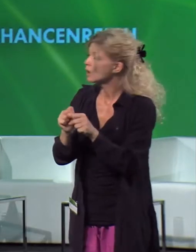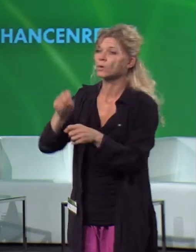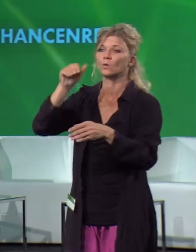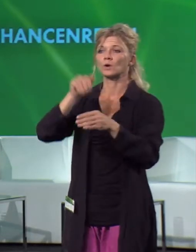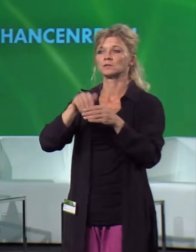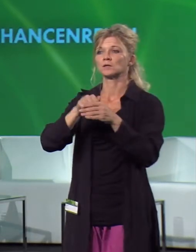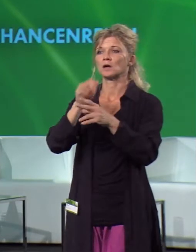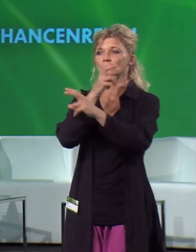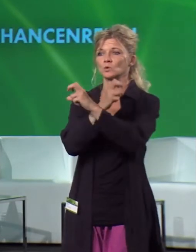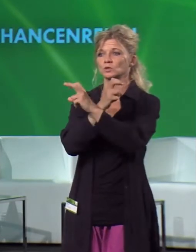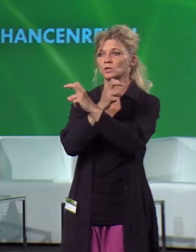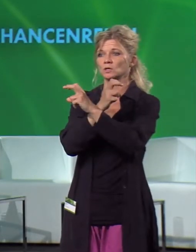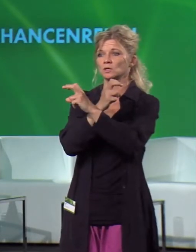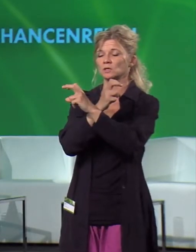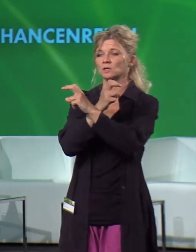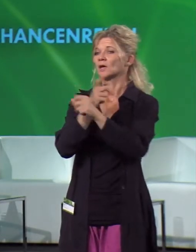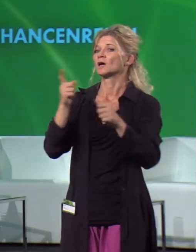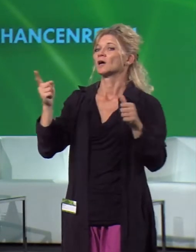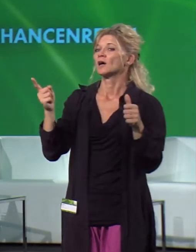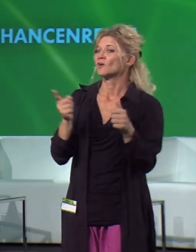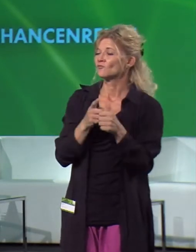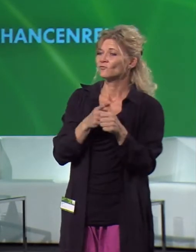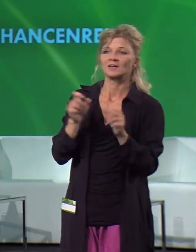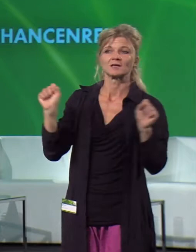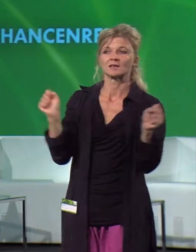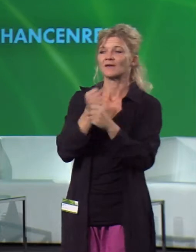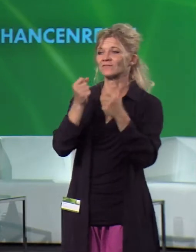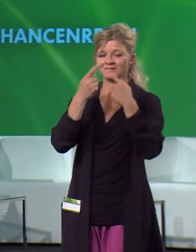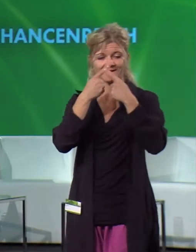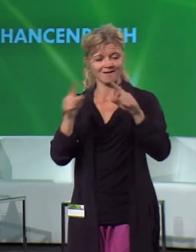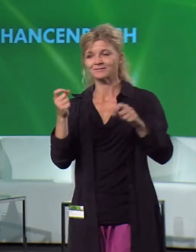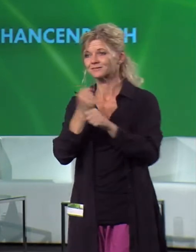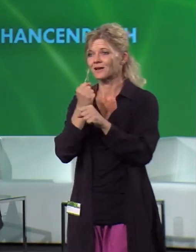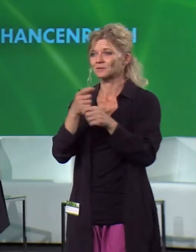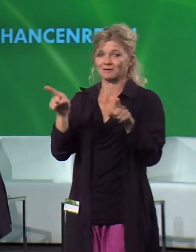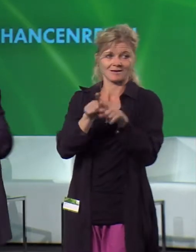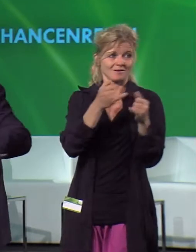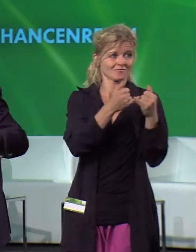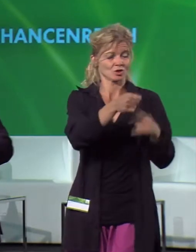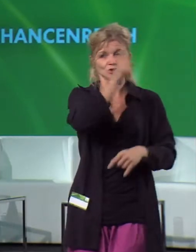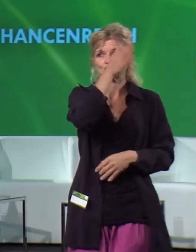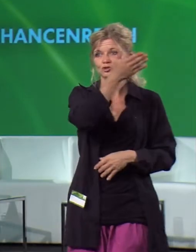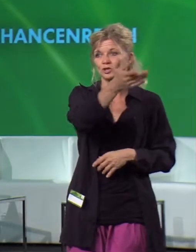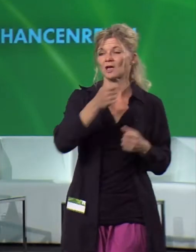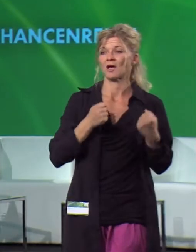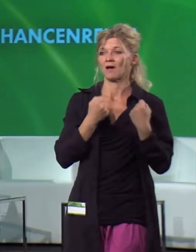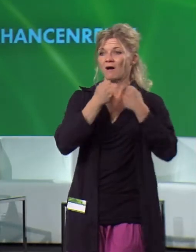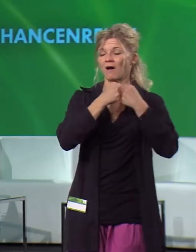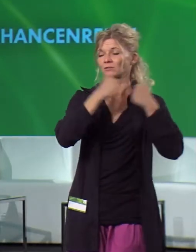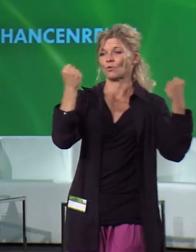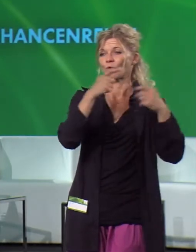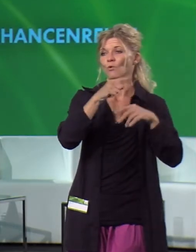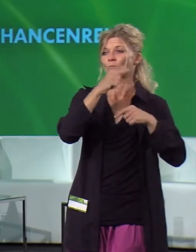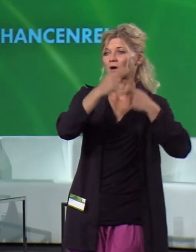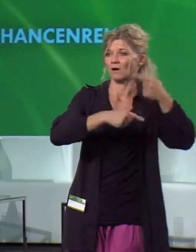anders bewältigt wird, als wie in Deutschland jetzt versucht wird durch Atomlaufzeitverlängerung, dass immer wieder Versuche